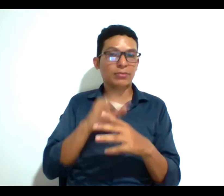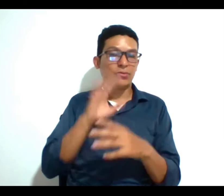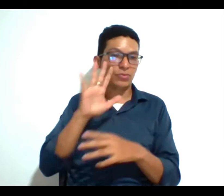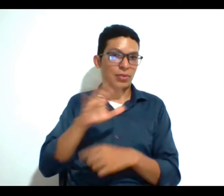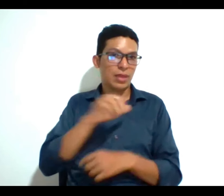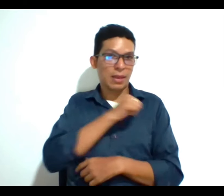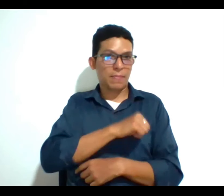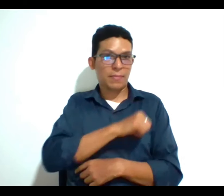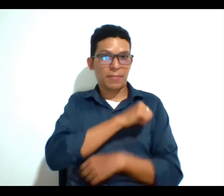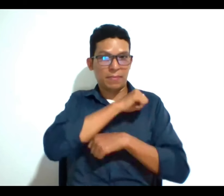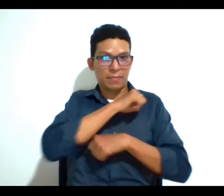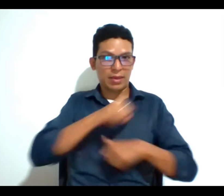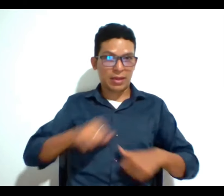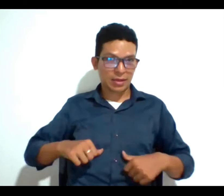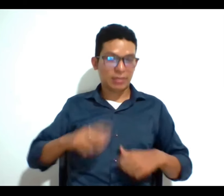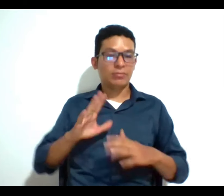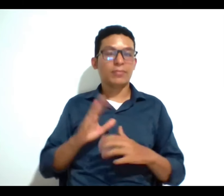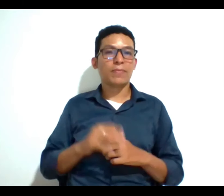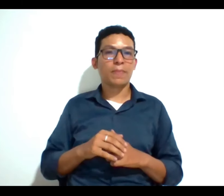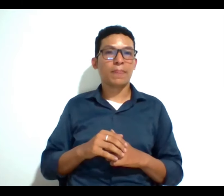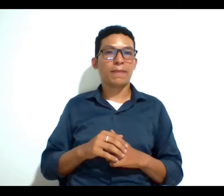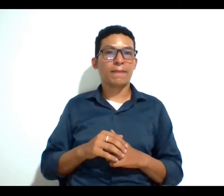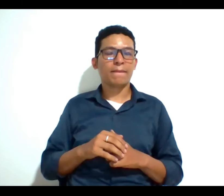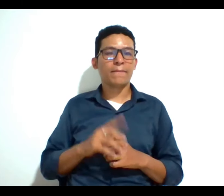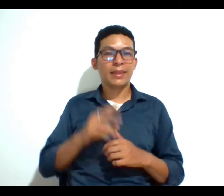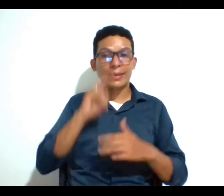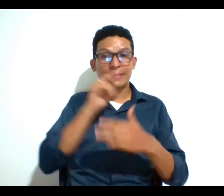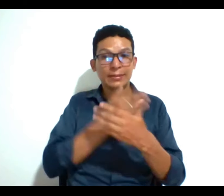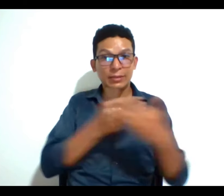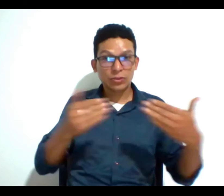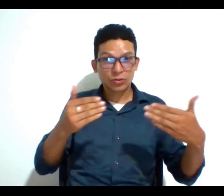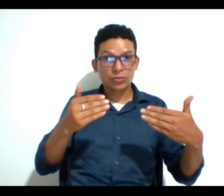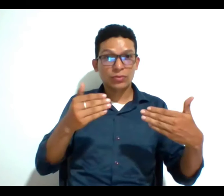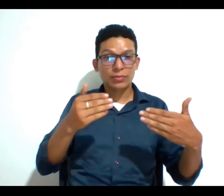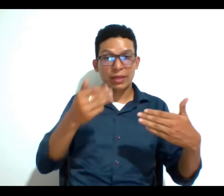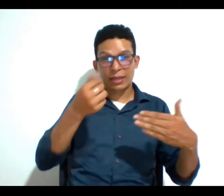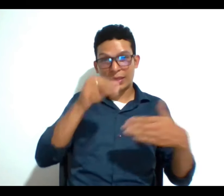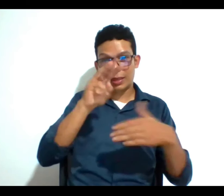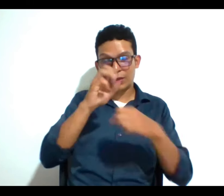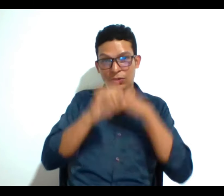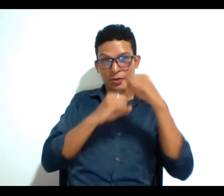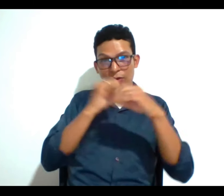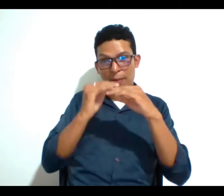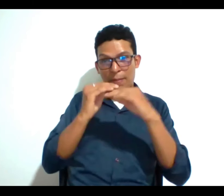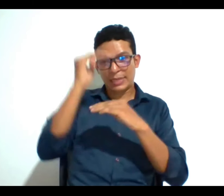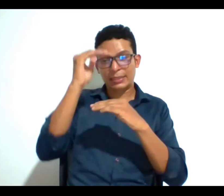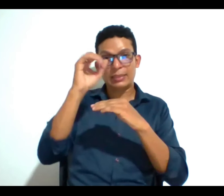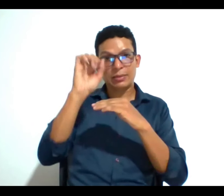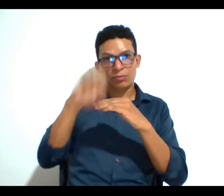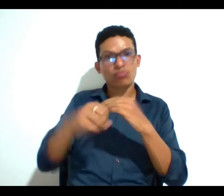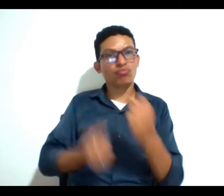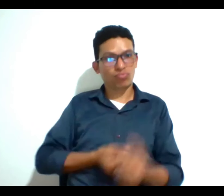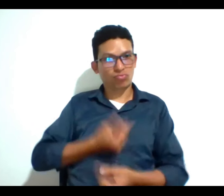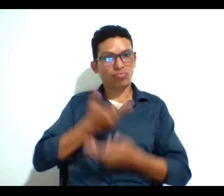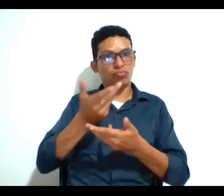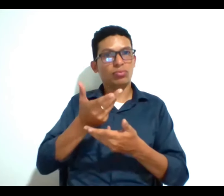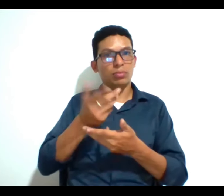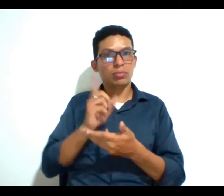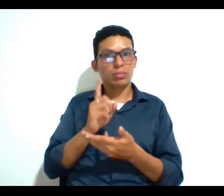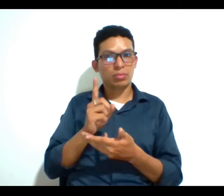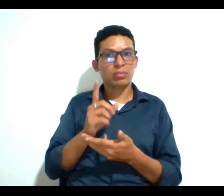de que los menores de edad después de una edad en específica puedan también expresar su voluntad frente a